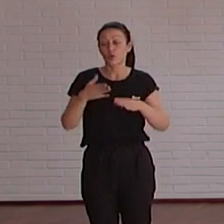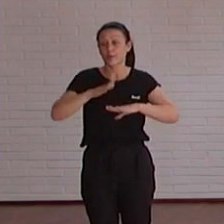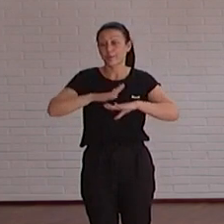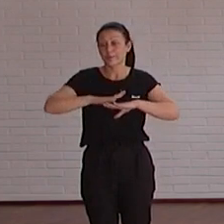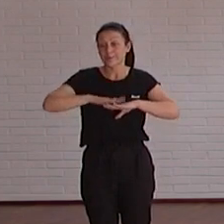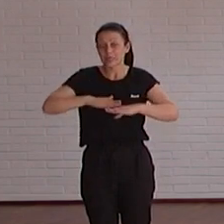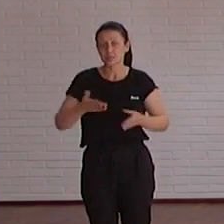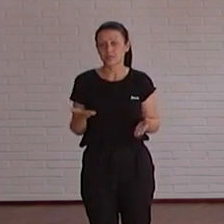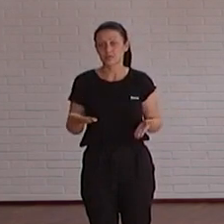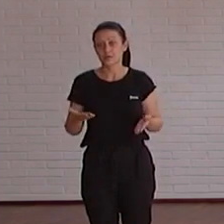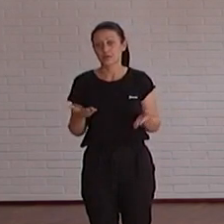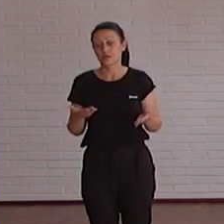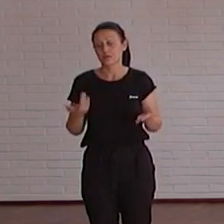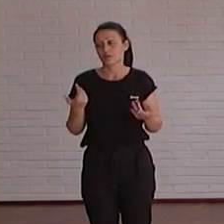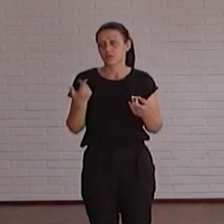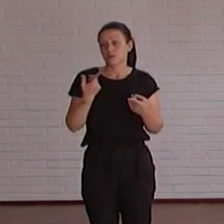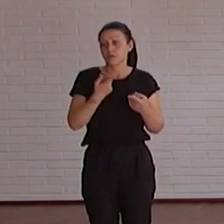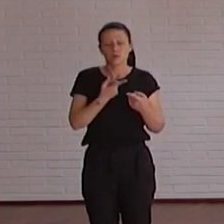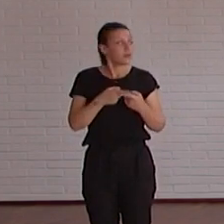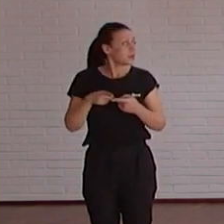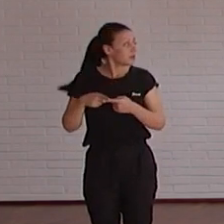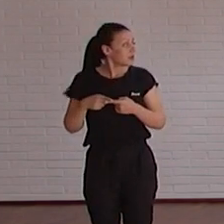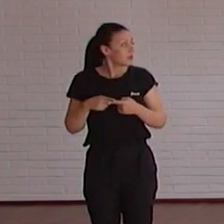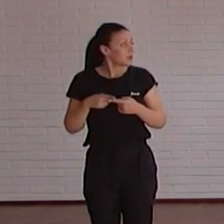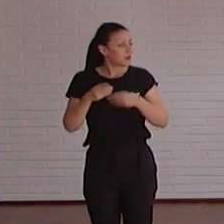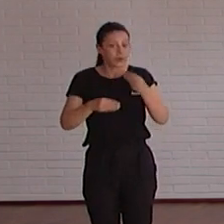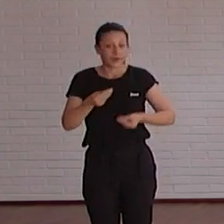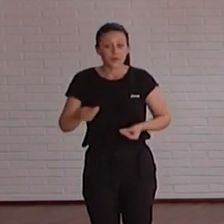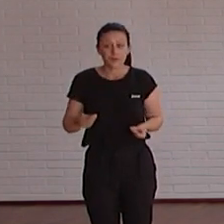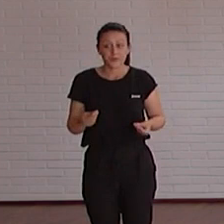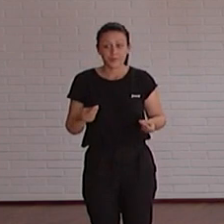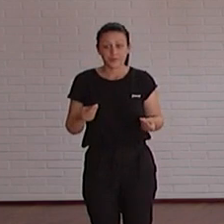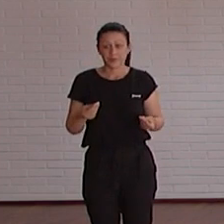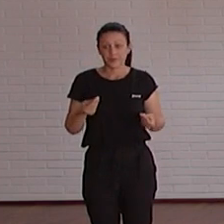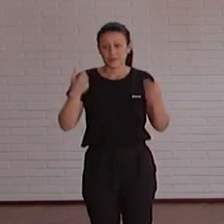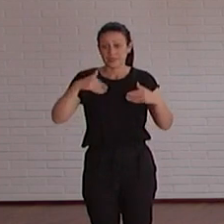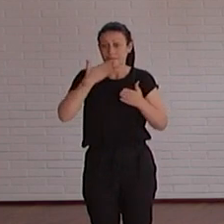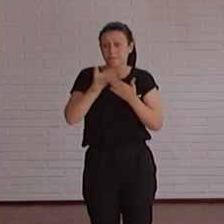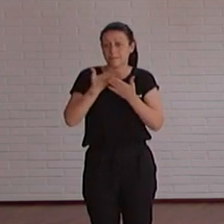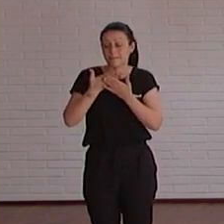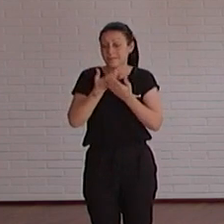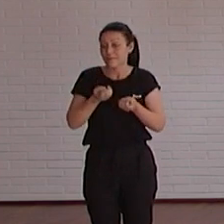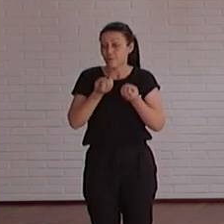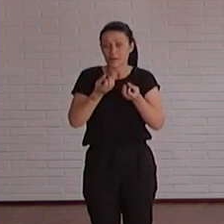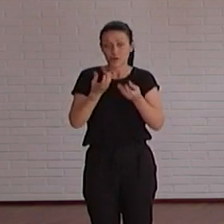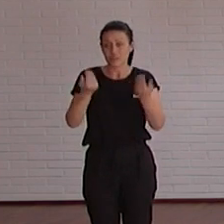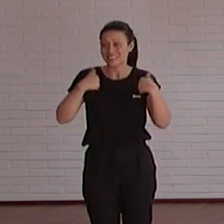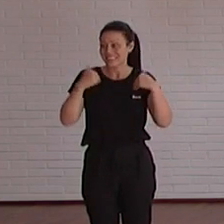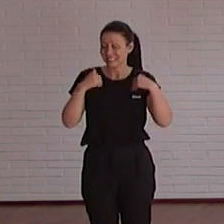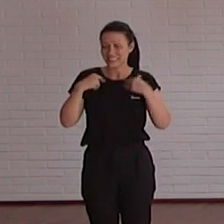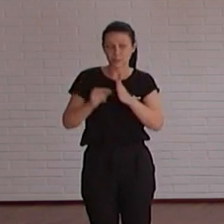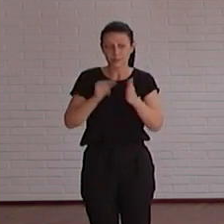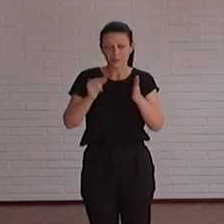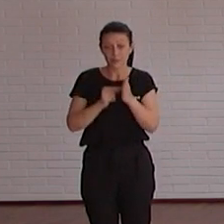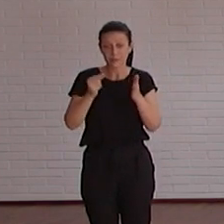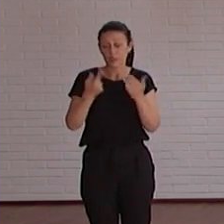muchas cosas que sacar mucha demanda inmediata de información porque ya no es solo lo que